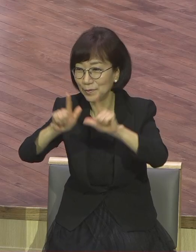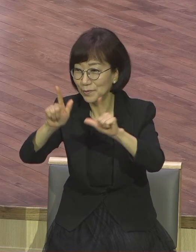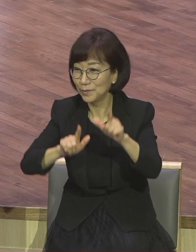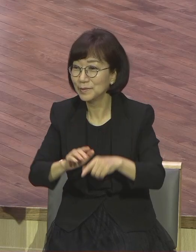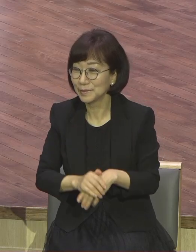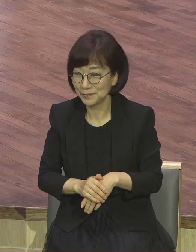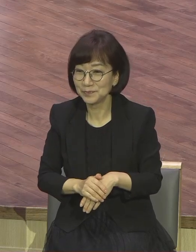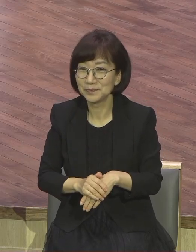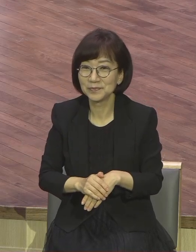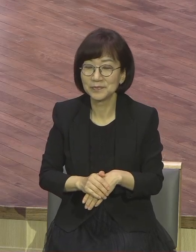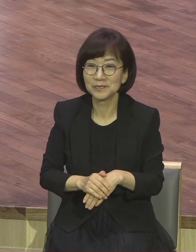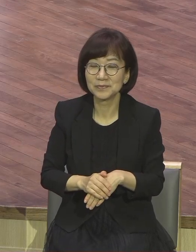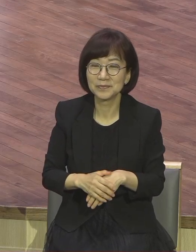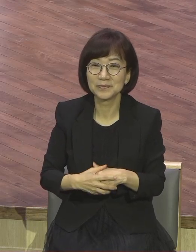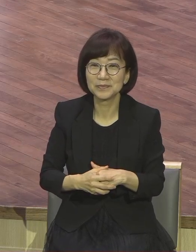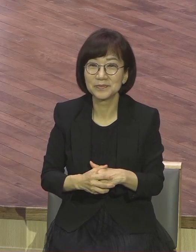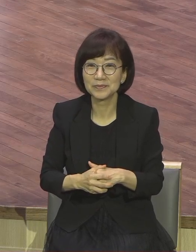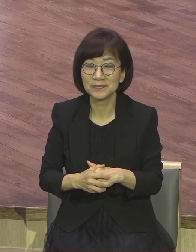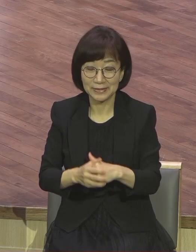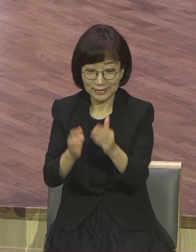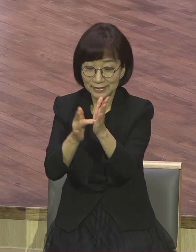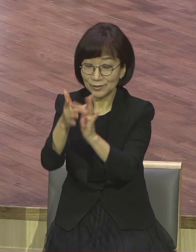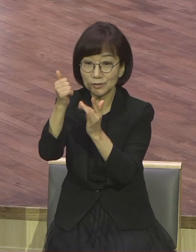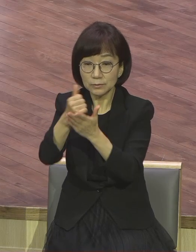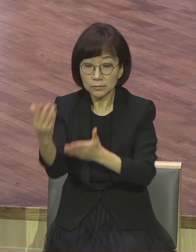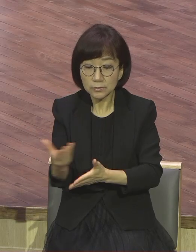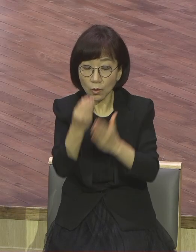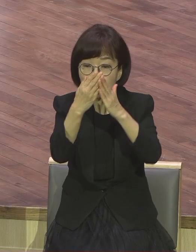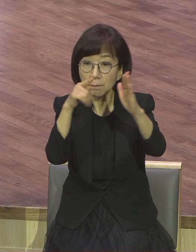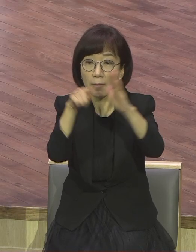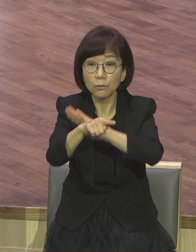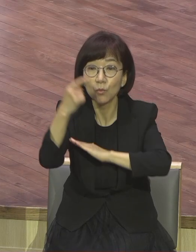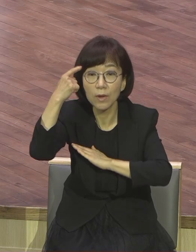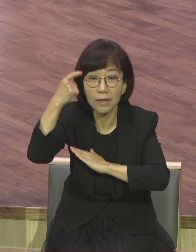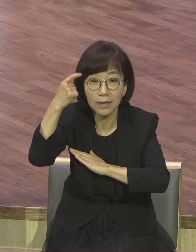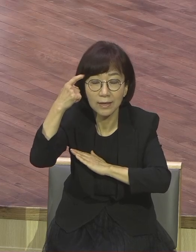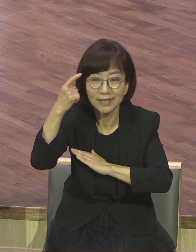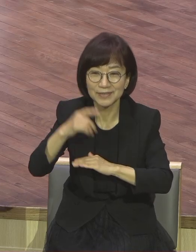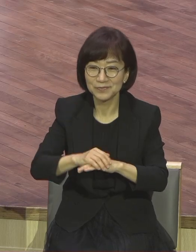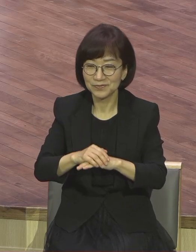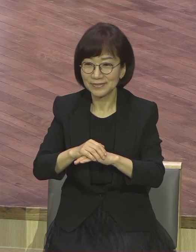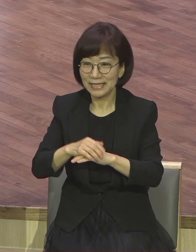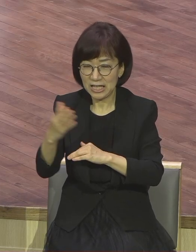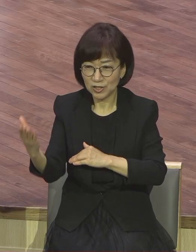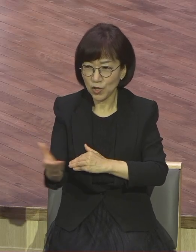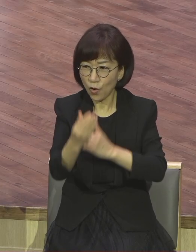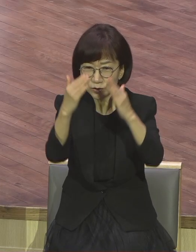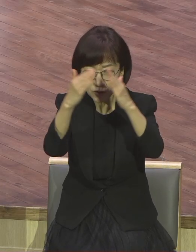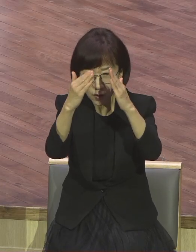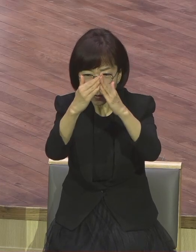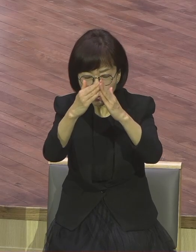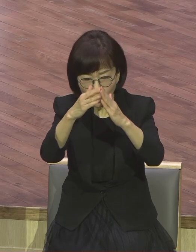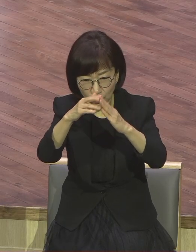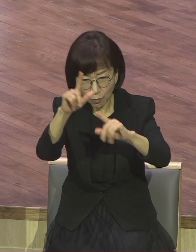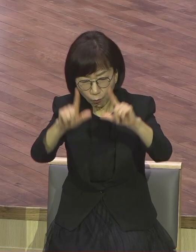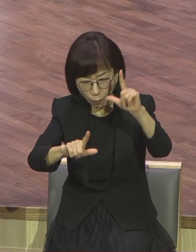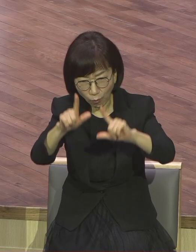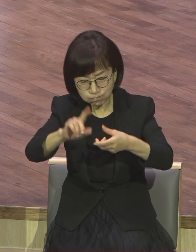이렇게 예수님께서 성전을 방문하신 것은 당시의 성전이 성전다운 기능을 발휘하지